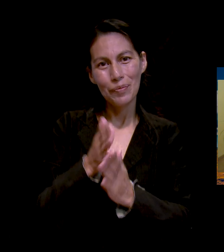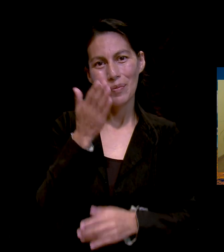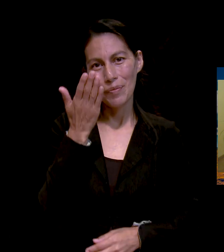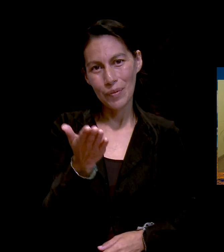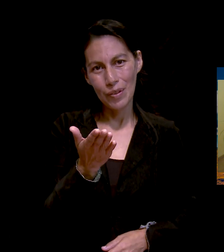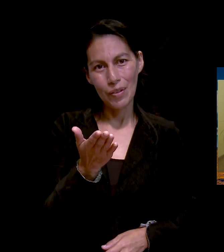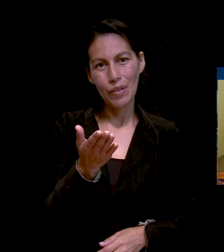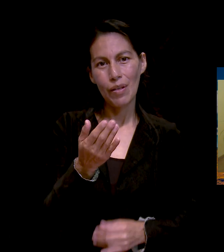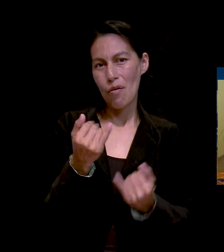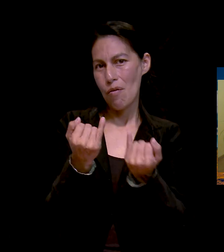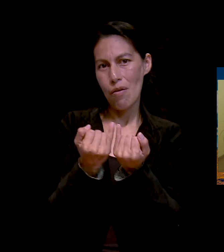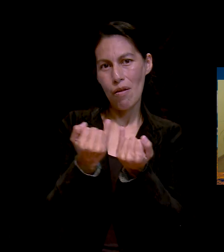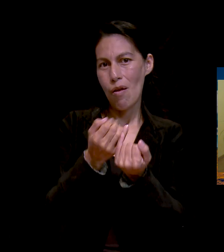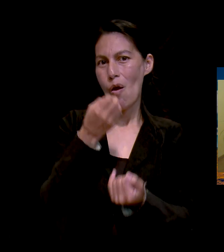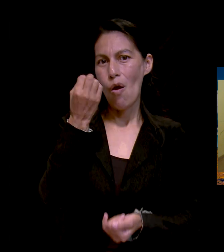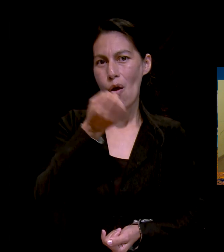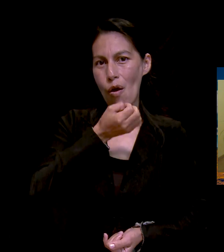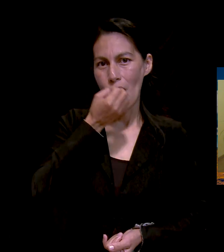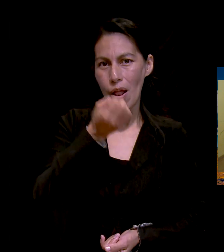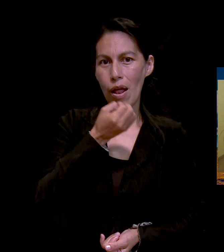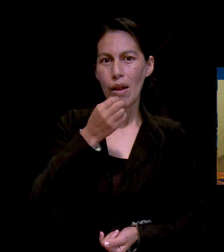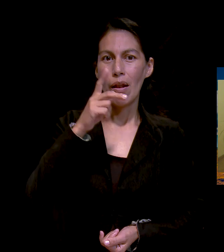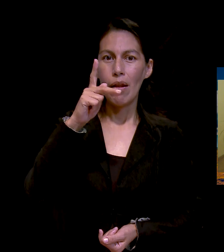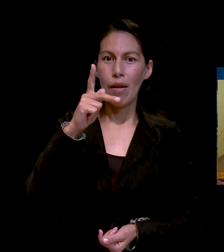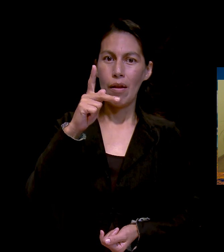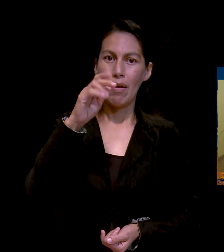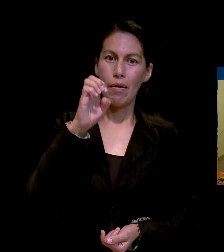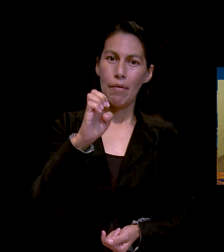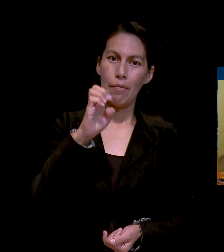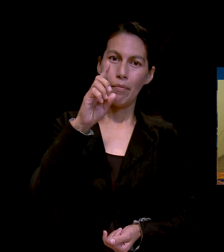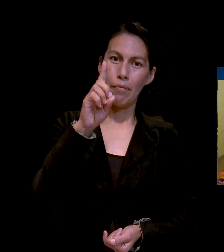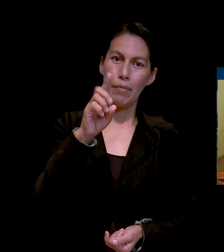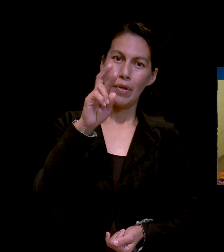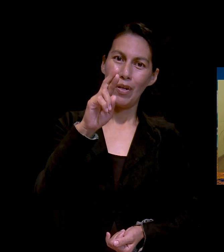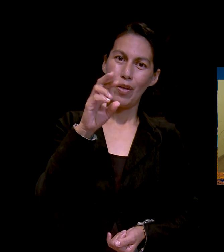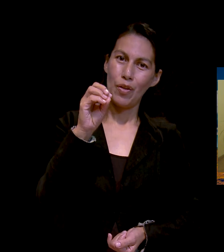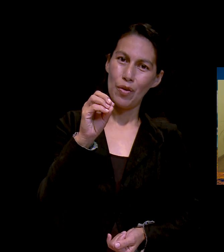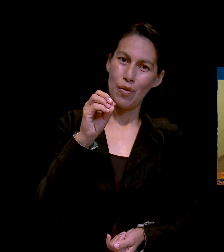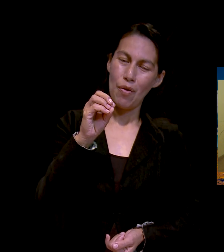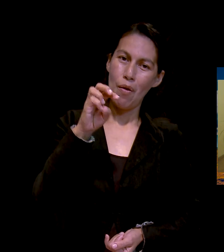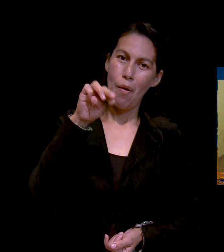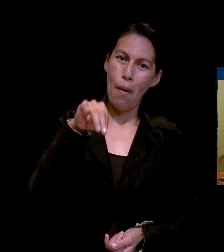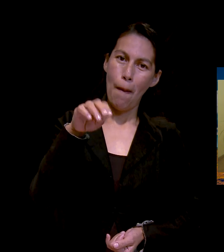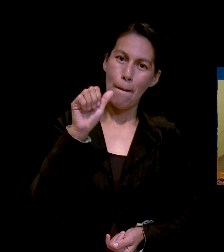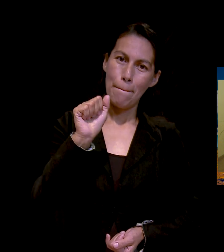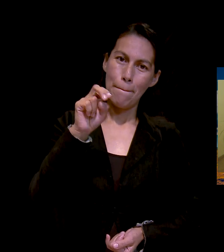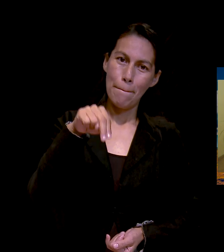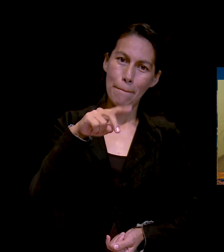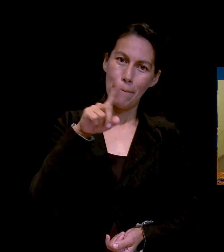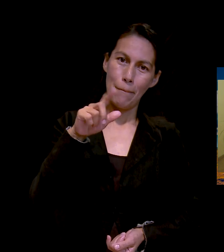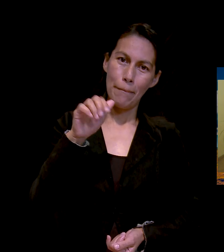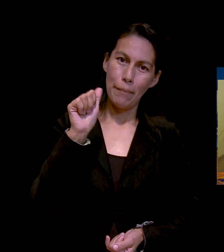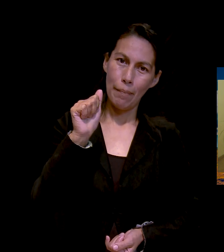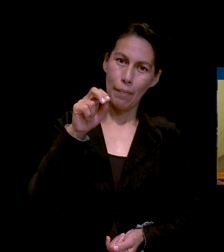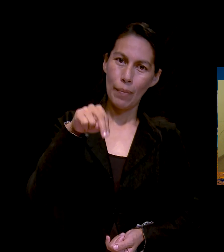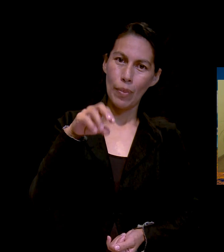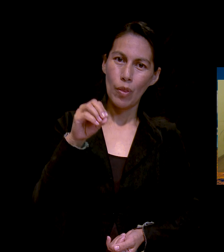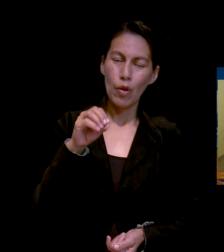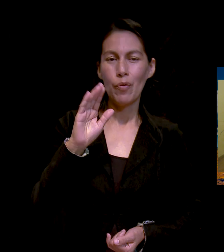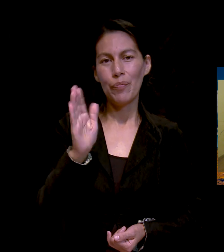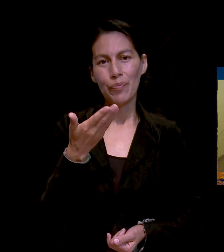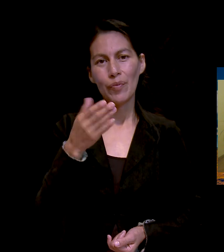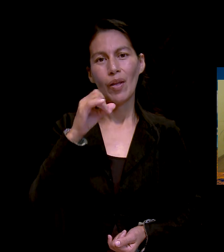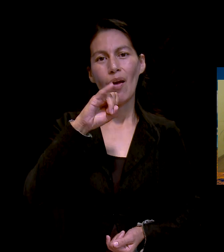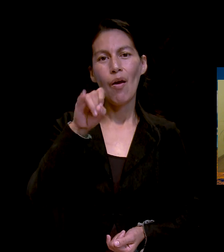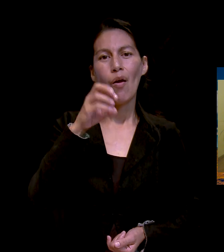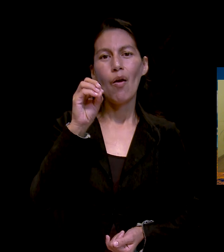Pedro Manzano y José Alegría, porque ellos necesitan de nuestras oraciones en